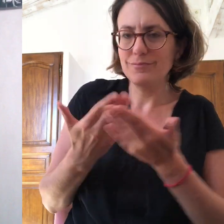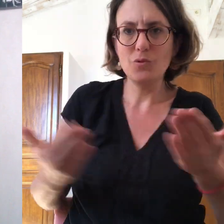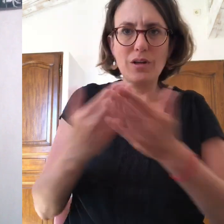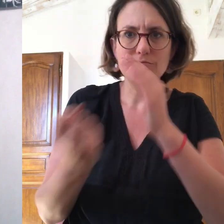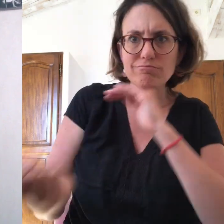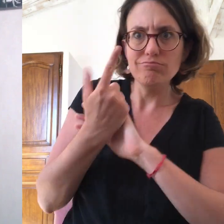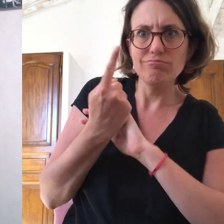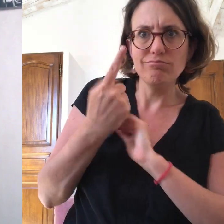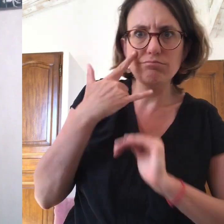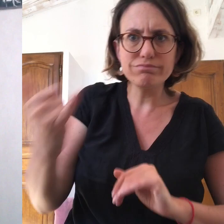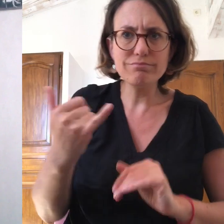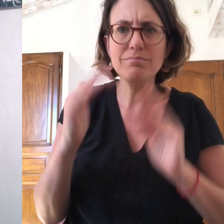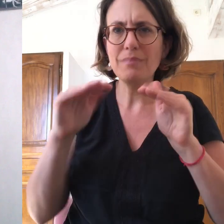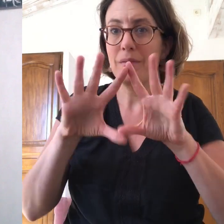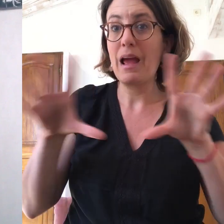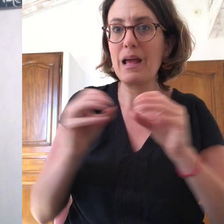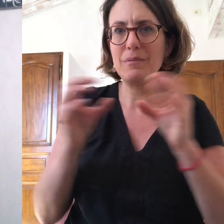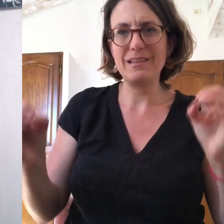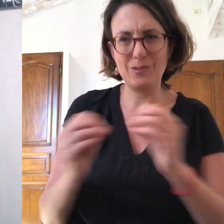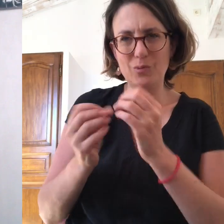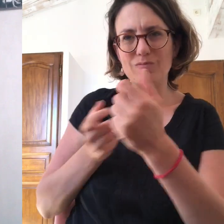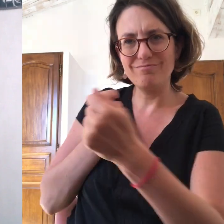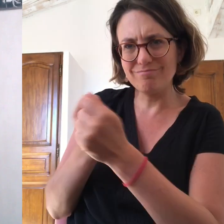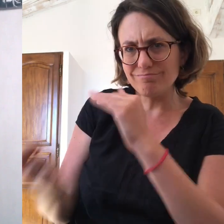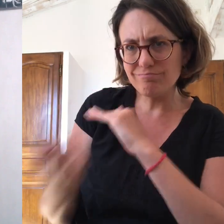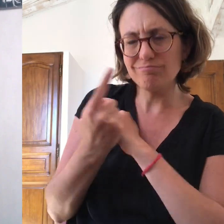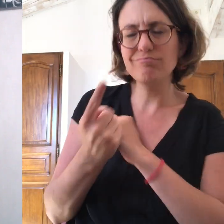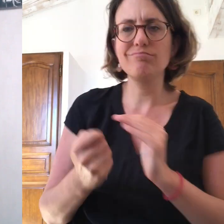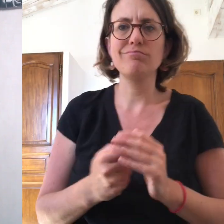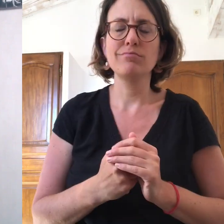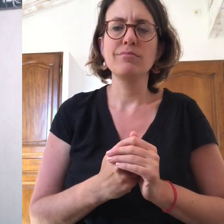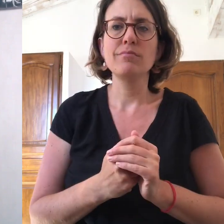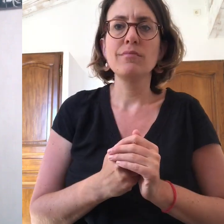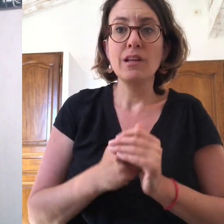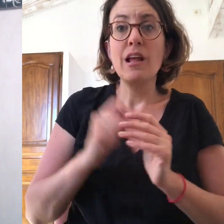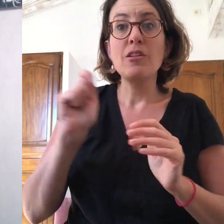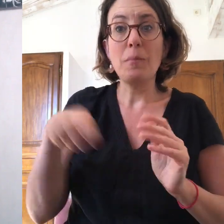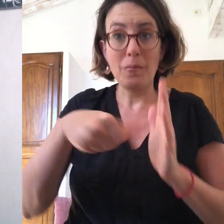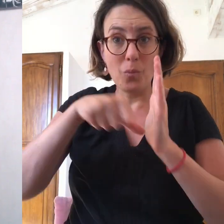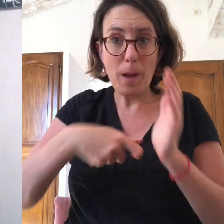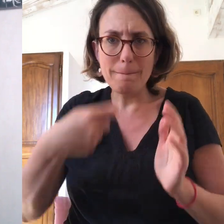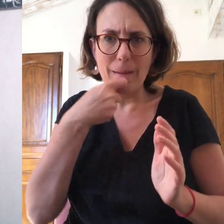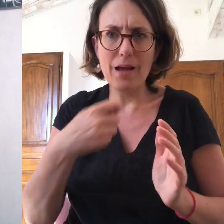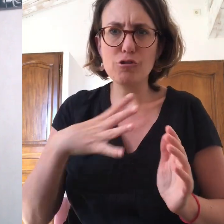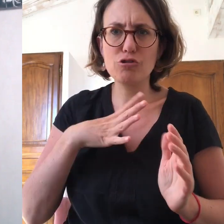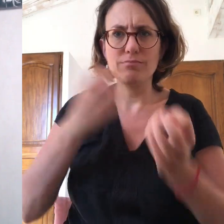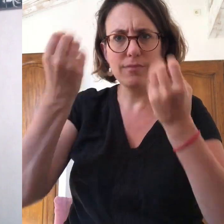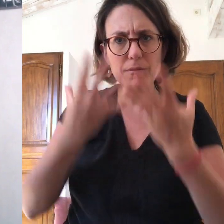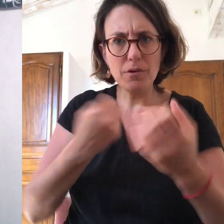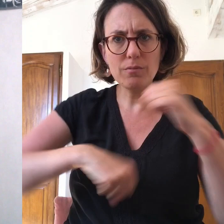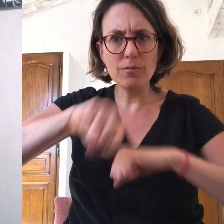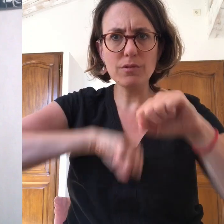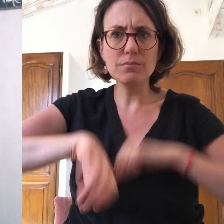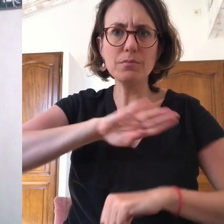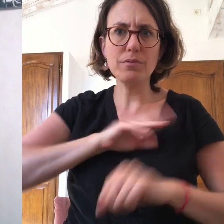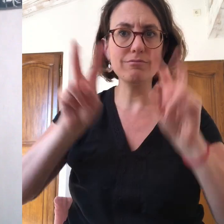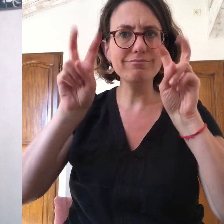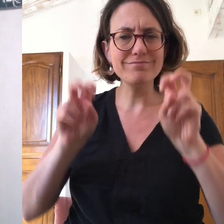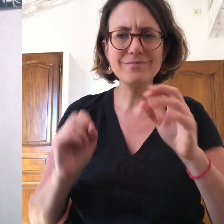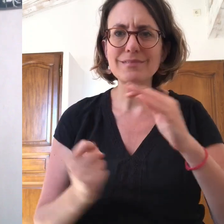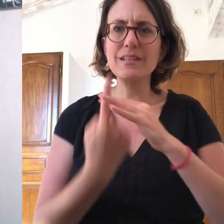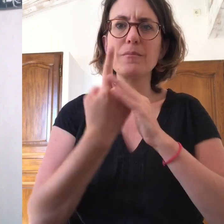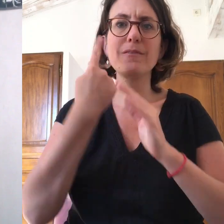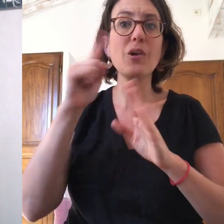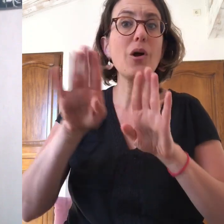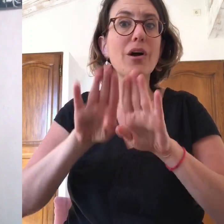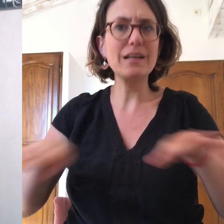Bonjour à toutes et à tous, qui dit situation exceptionnelle dit adaptation exceptionnelle. Normalement au mois de